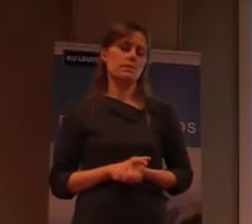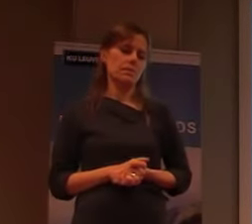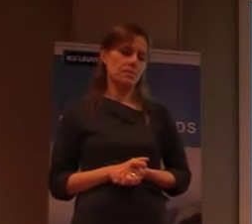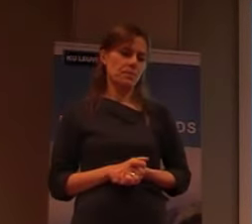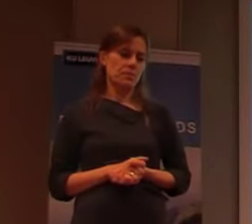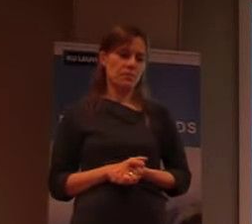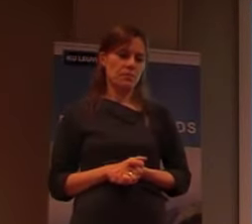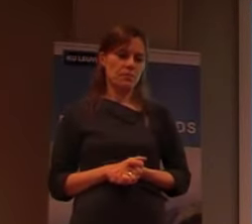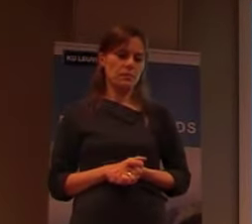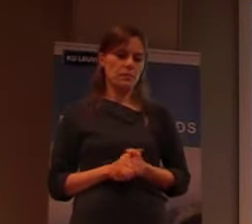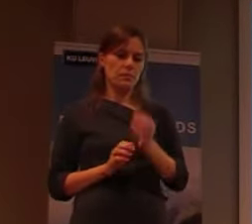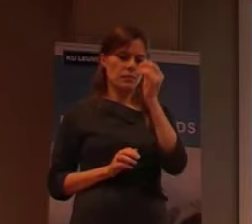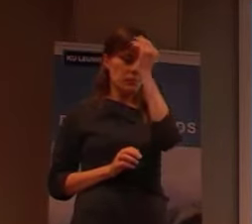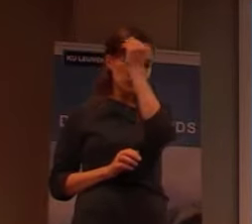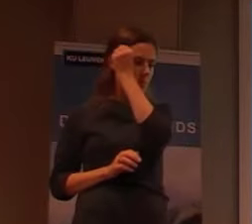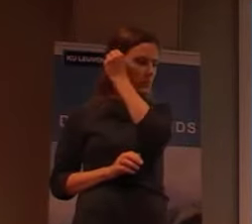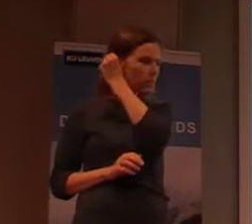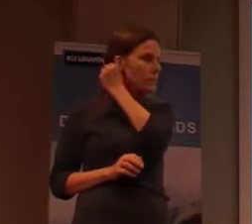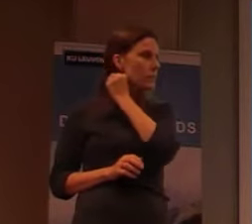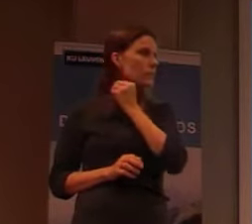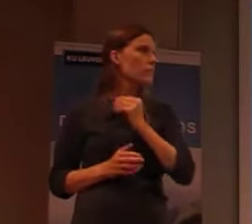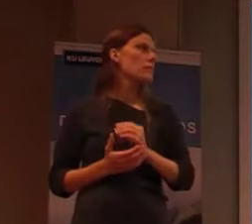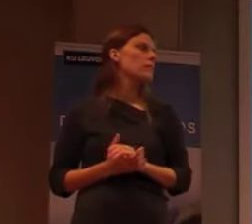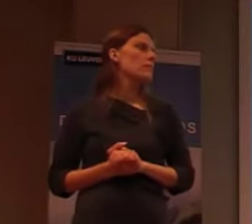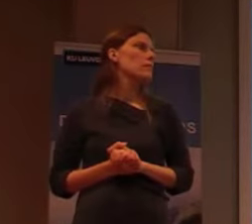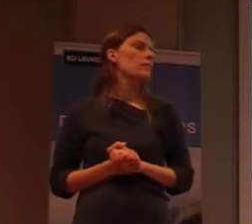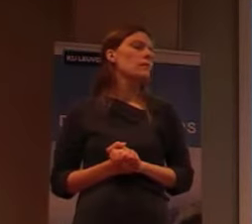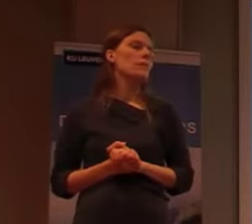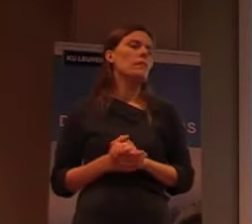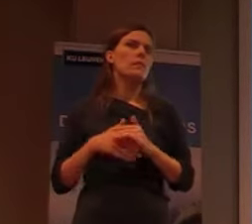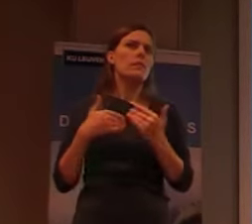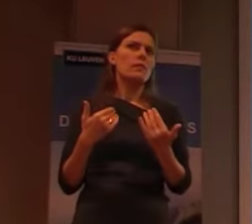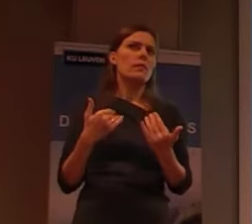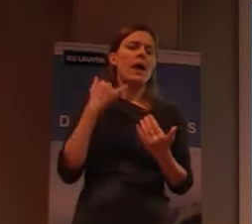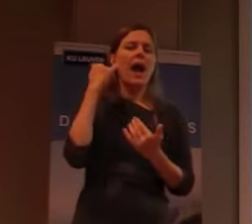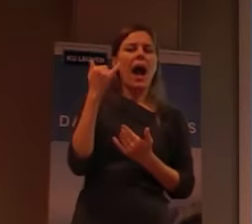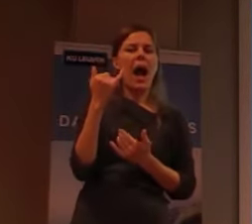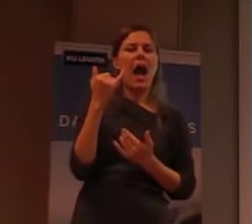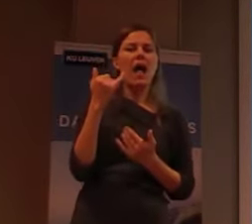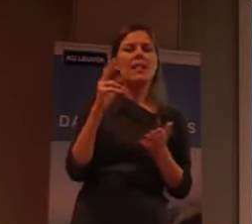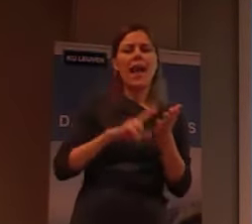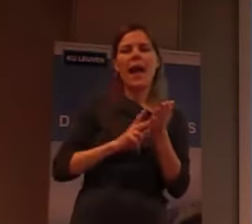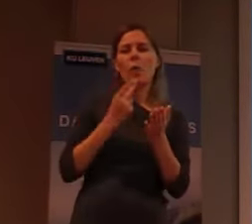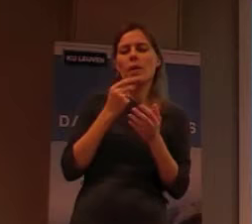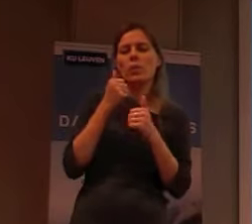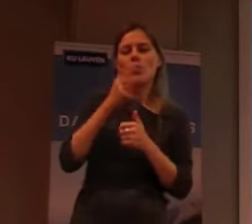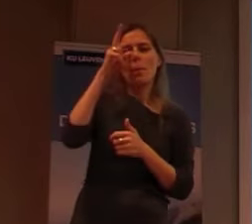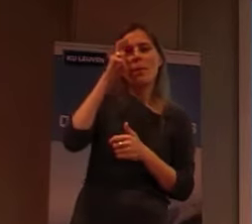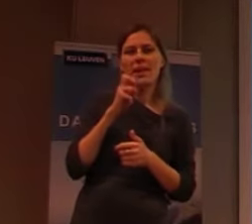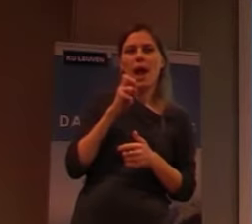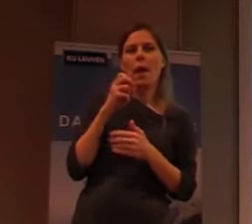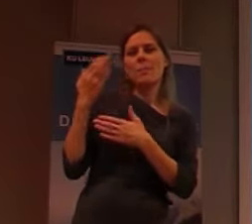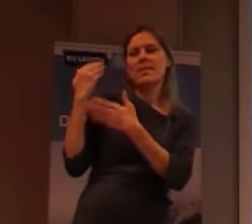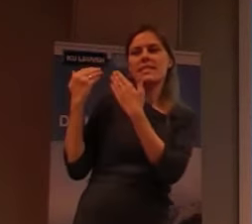Ten derde, zou ik zeggen, om de, om de, geschiedenis, van Kalwapapa, goed te begrijpen, is er toch wel,